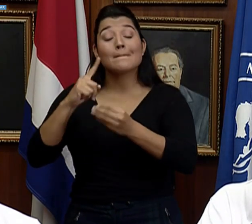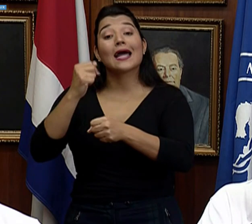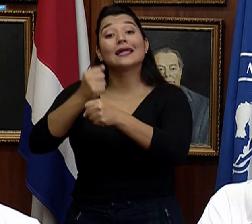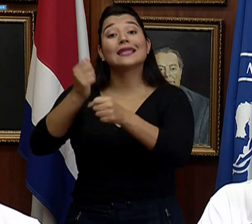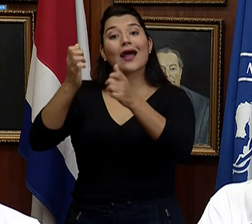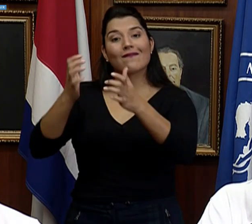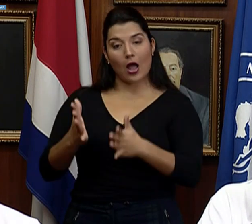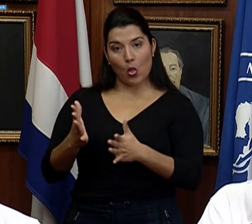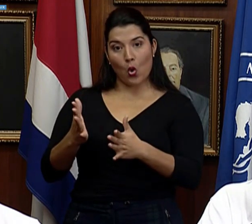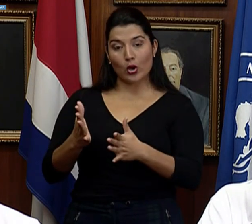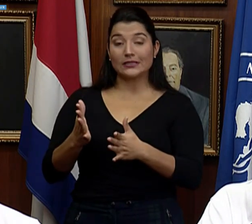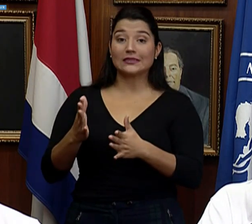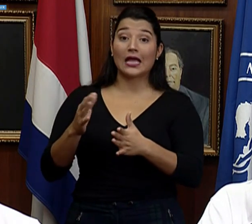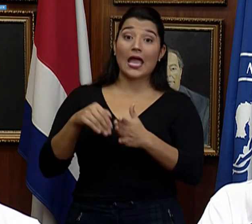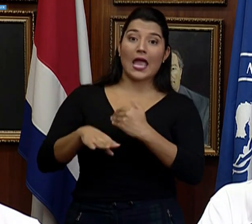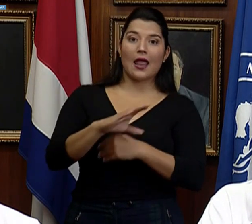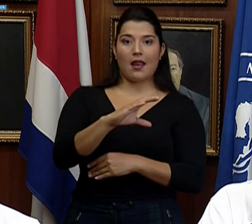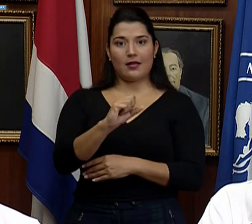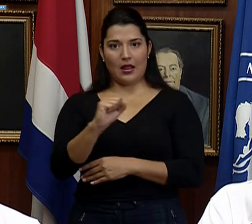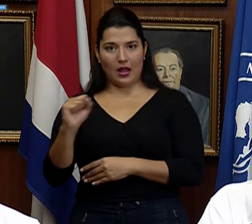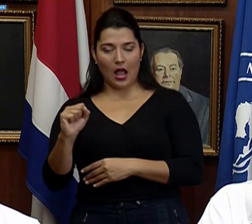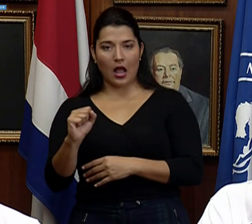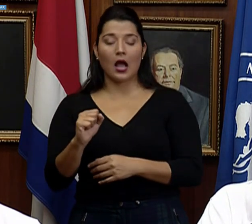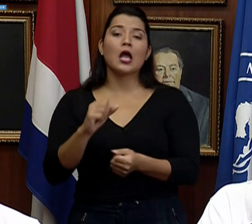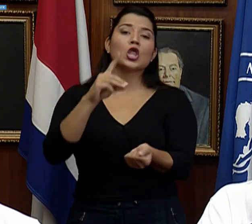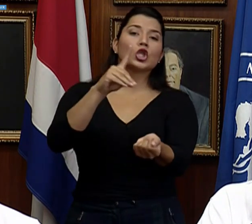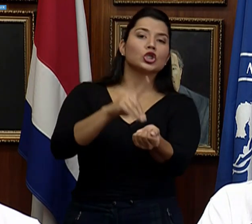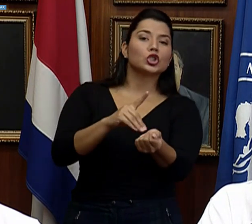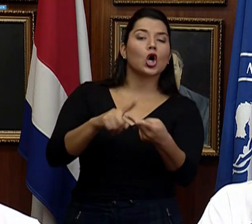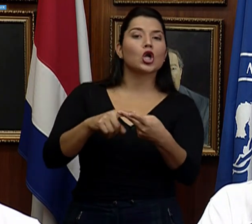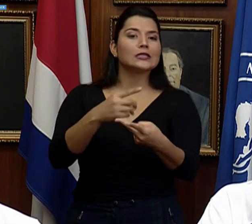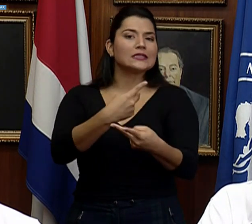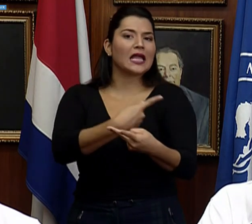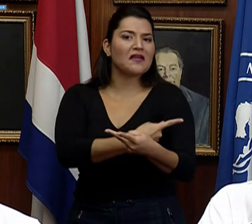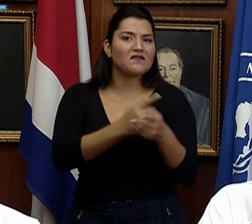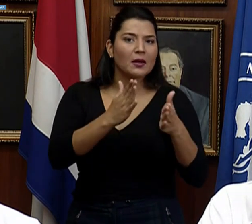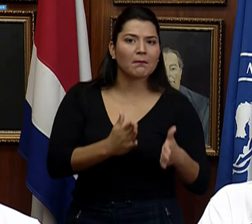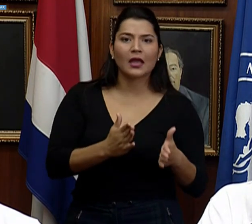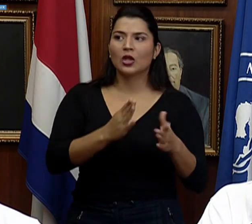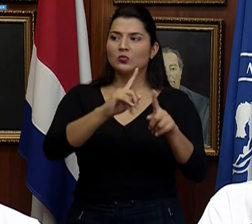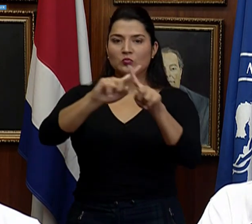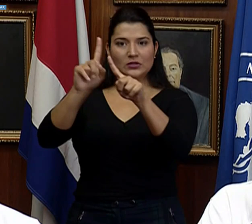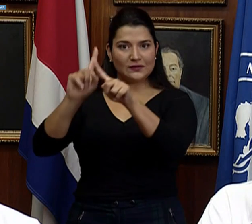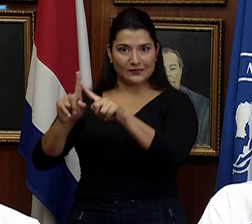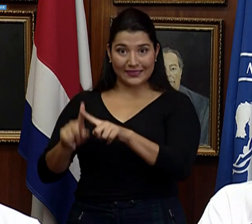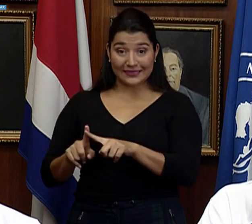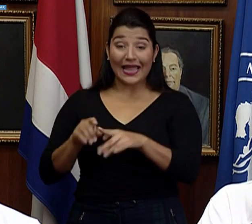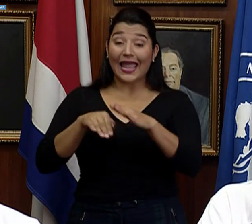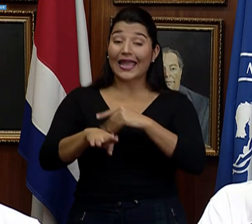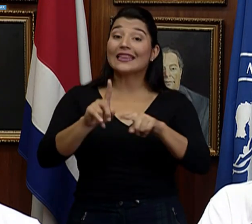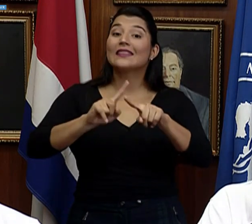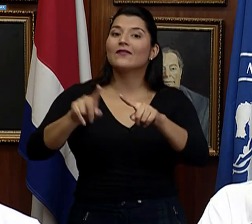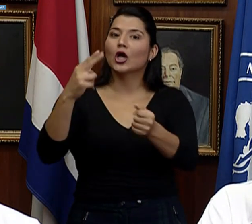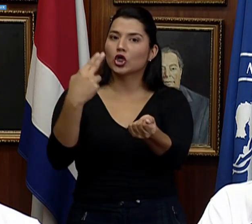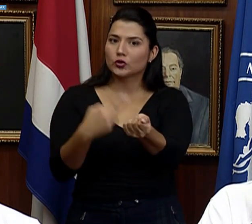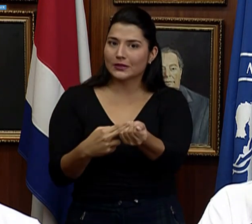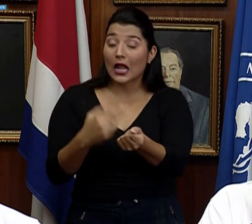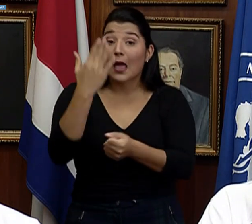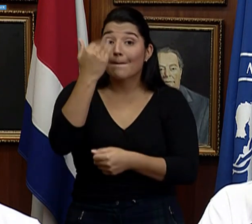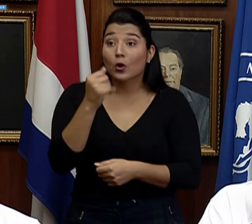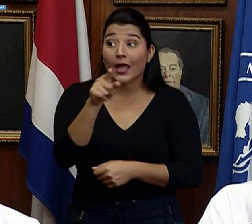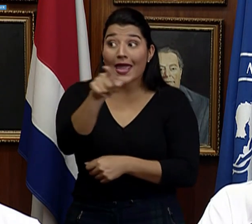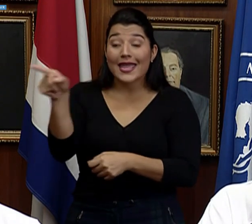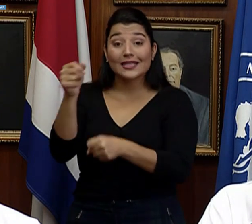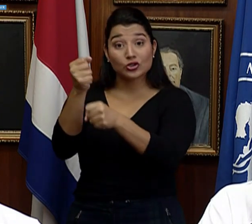salud, médicos, enfermeros, técnicos de todo tipo en los diferentes hospitales, porque esos funcionarios